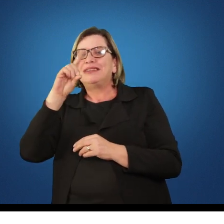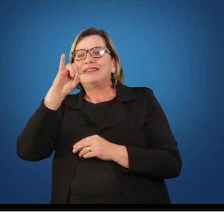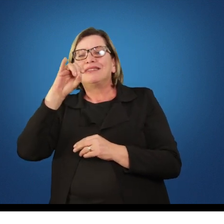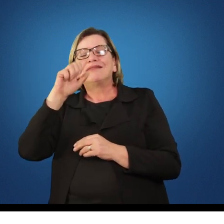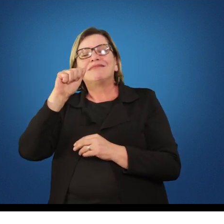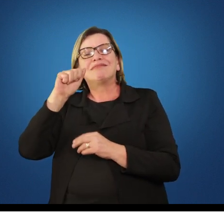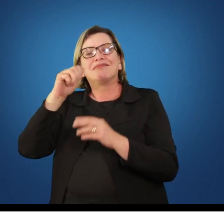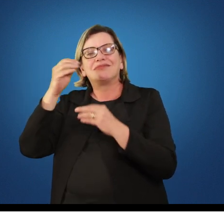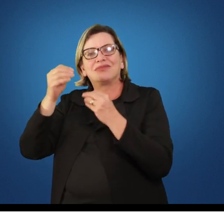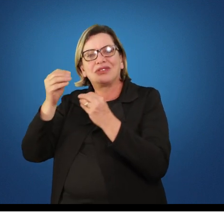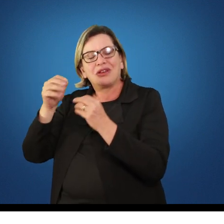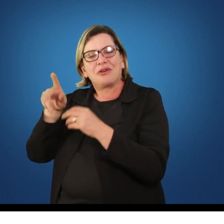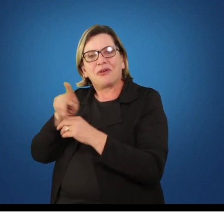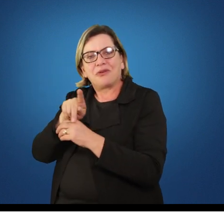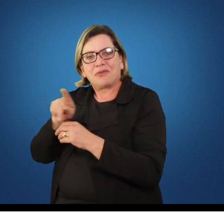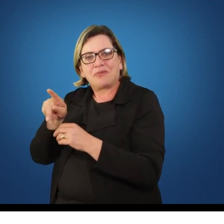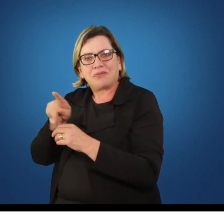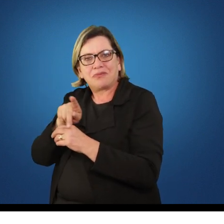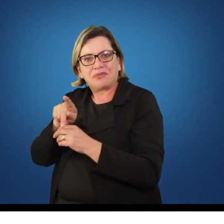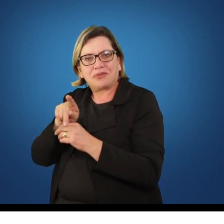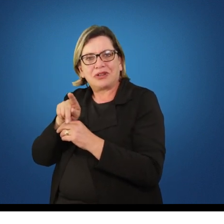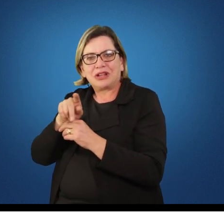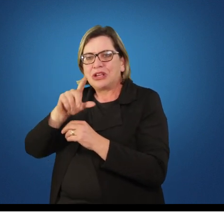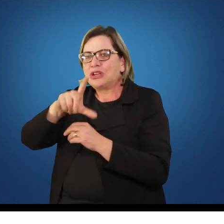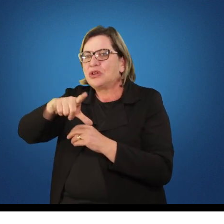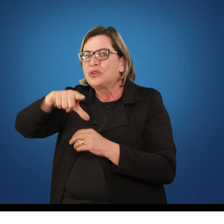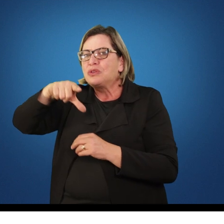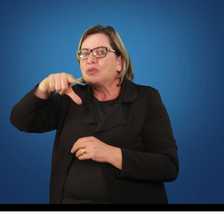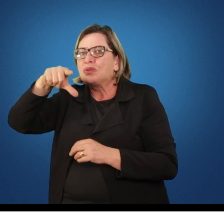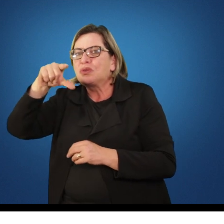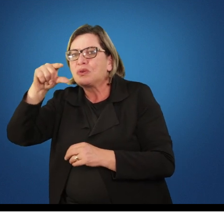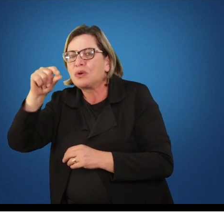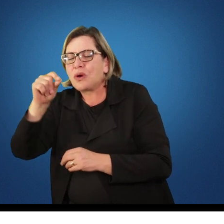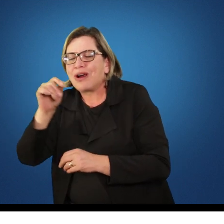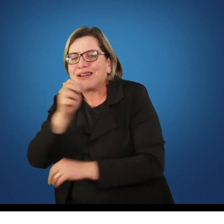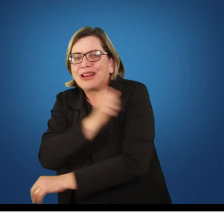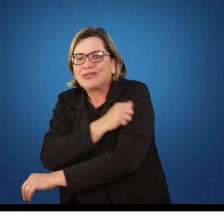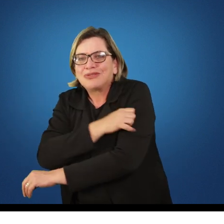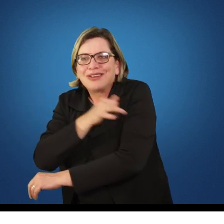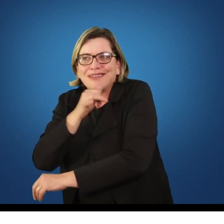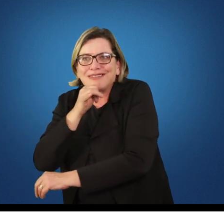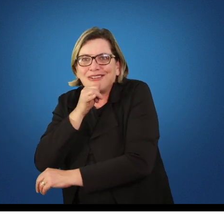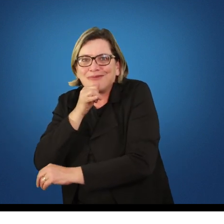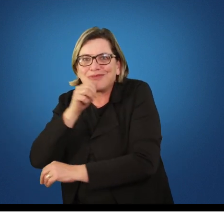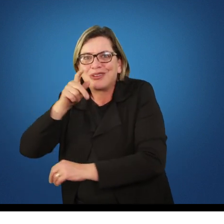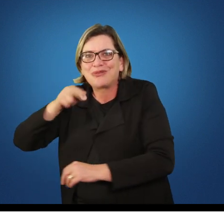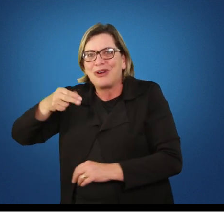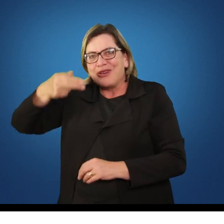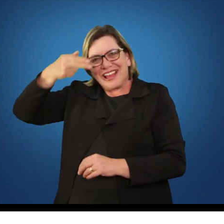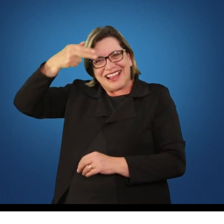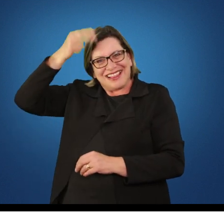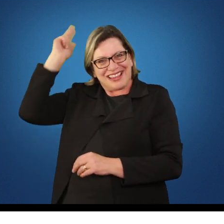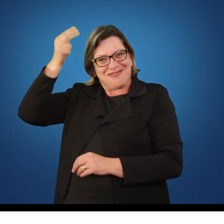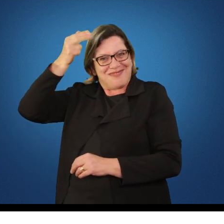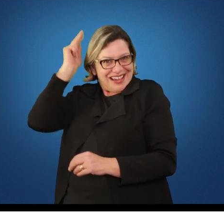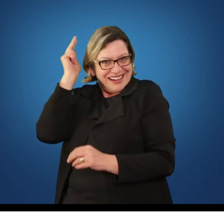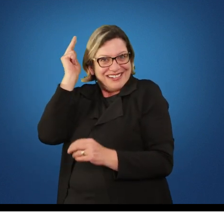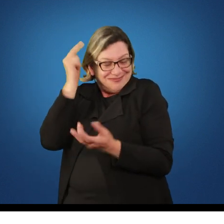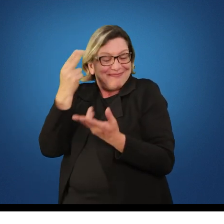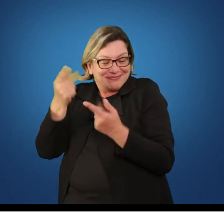esporte onde o professor pega um aluno como exemplo e diz que é Neymar, porque o aluno tem o Neymar como referência como sendo o melhor jogador do mundo, o melhor